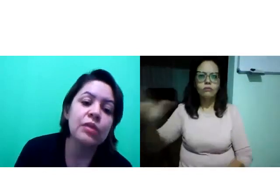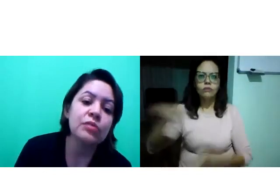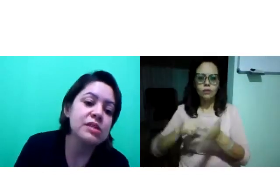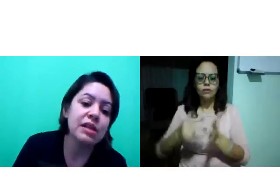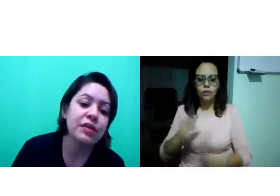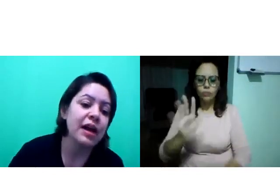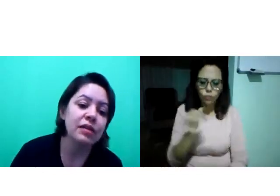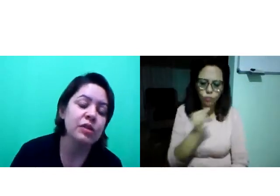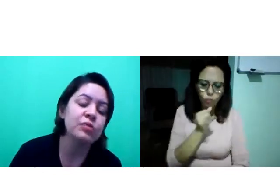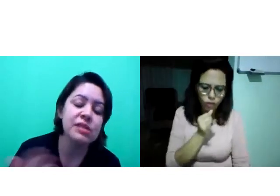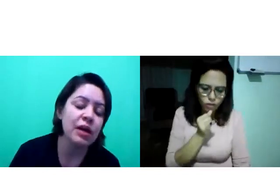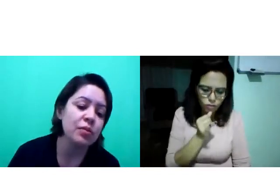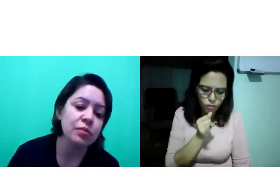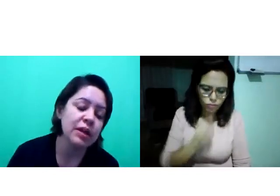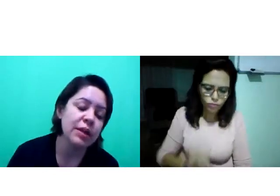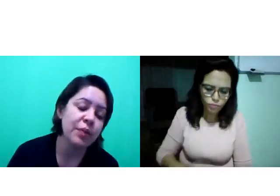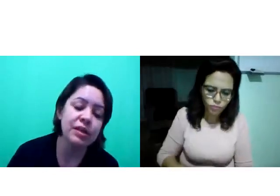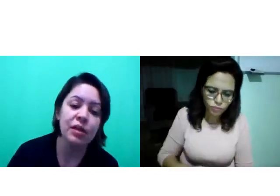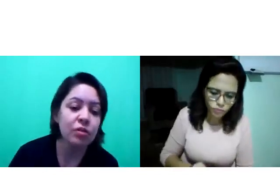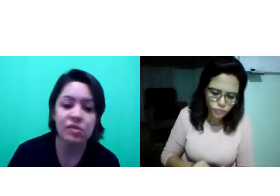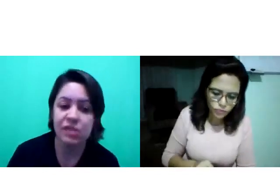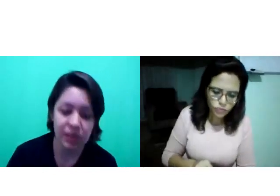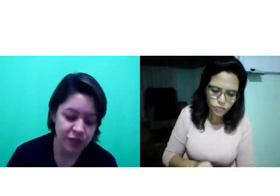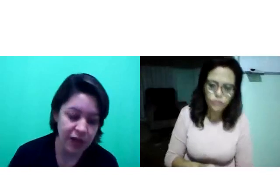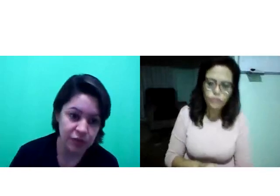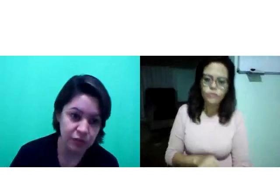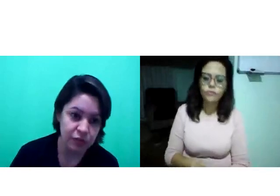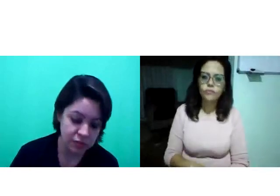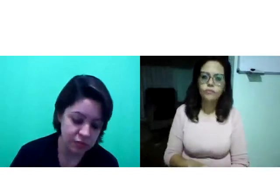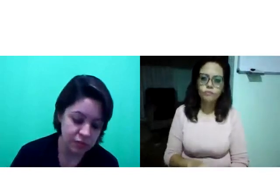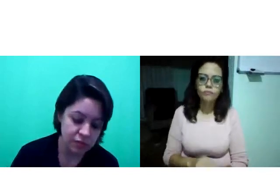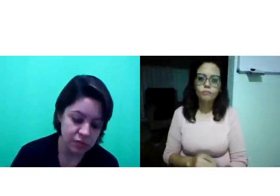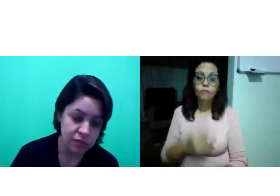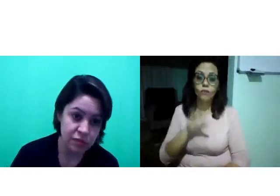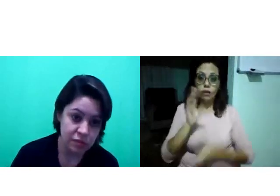E o significado, e um sinal, pode ter outro significado.